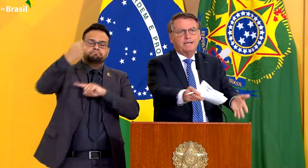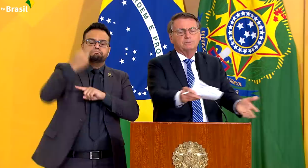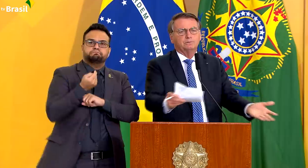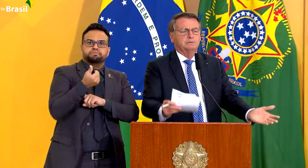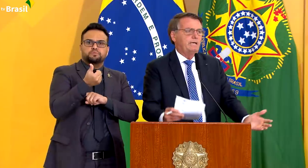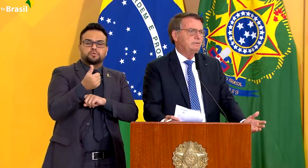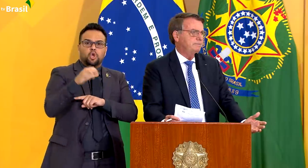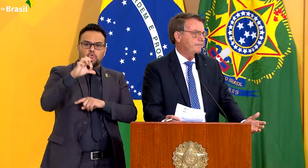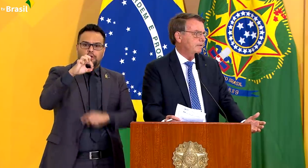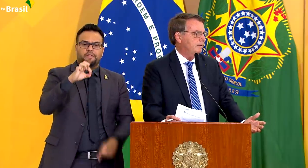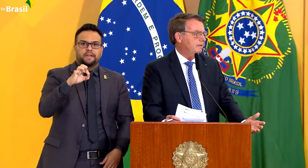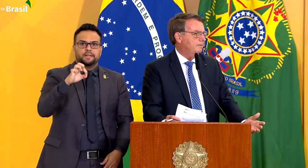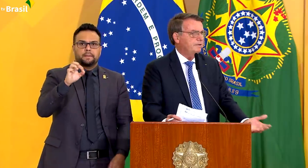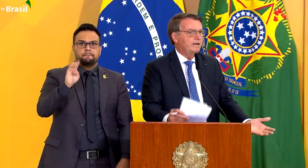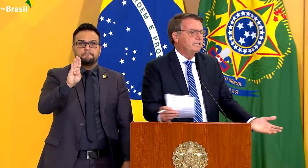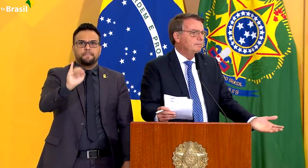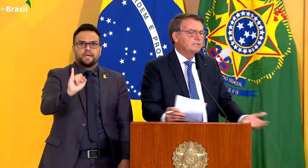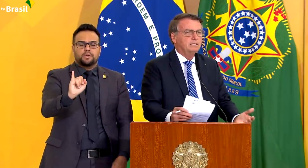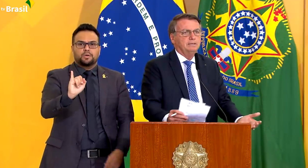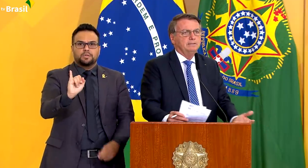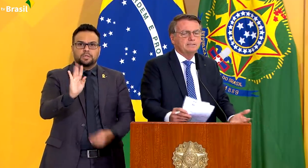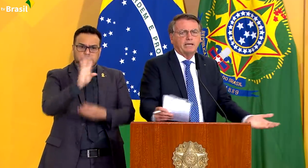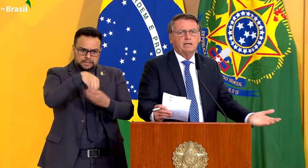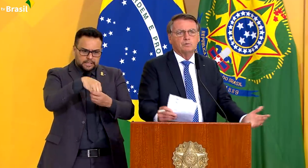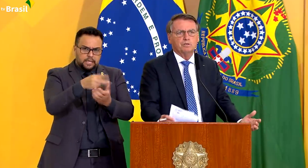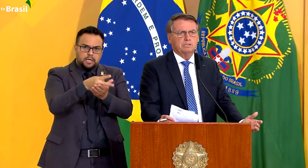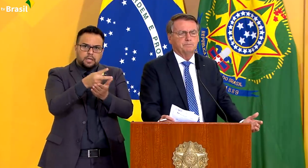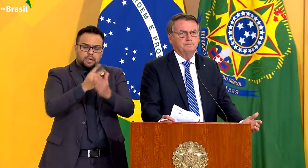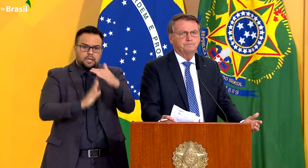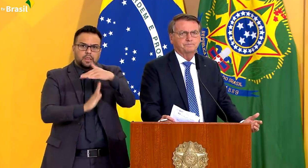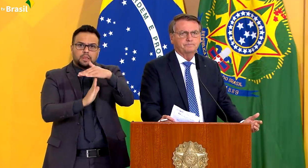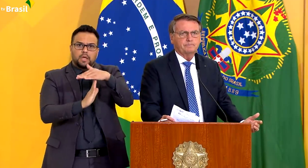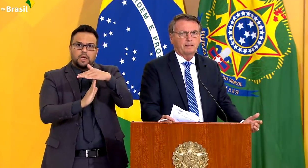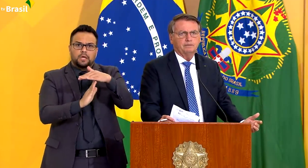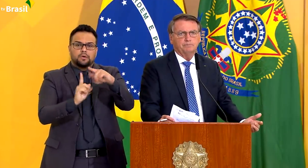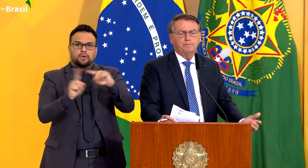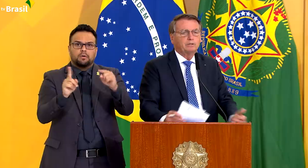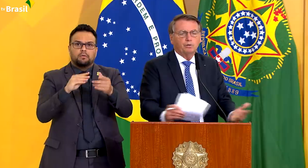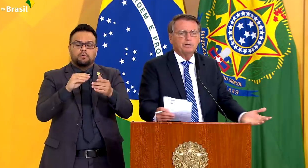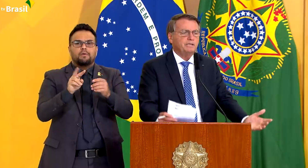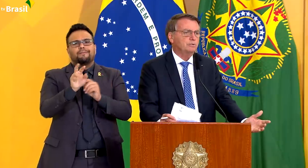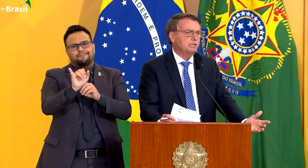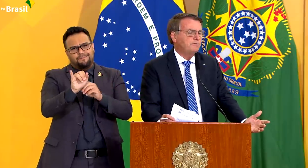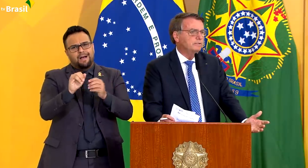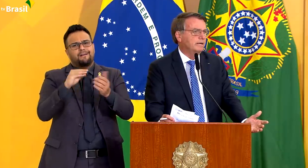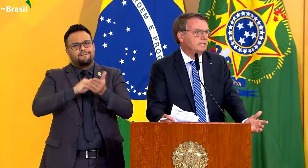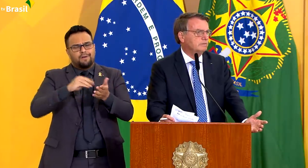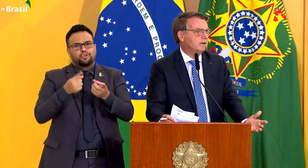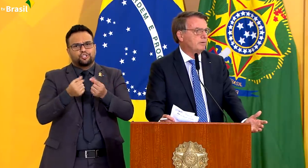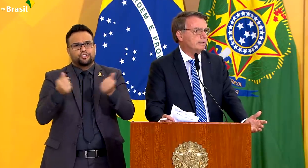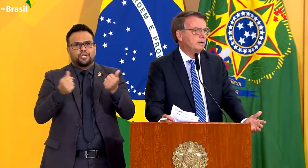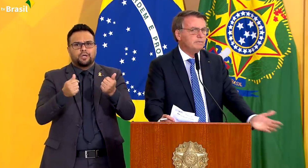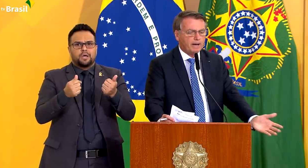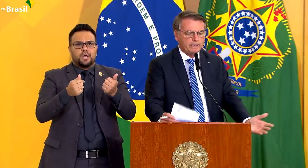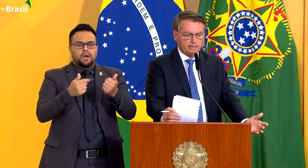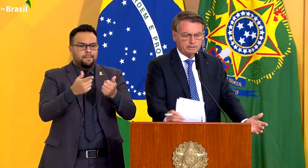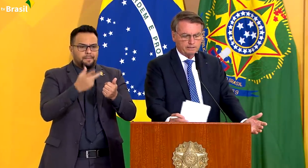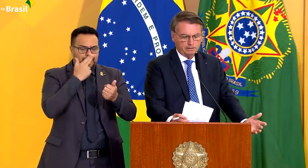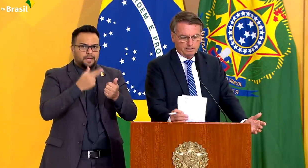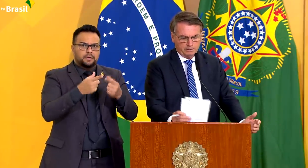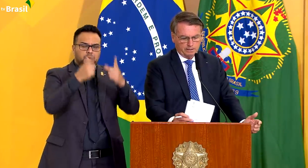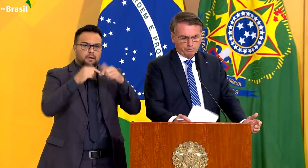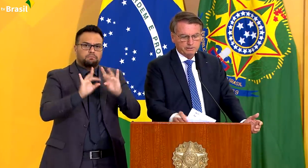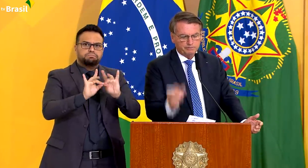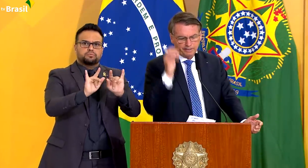dentro do teto? Ficaríamos sem recurso. Para todos os setores faltaria alguma coisa e mais